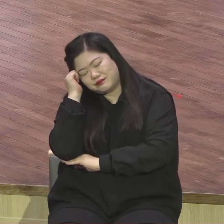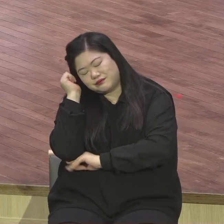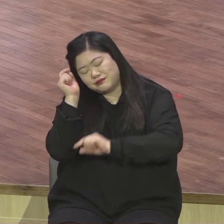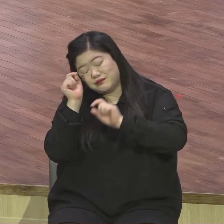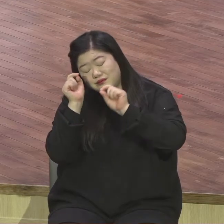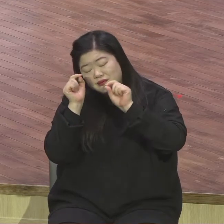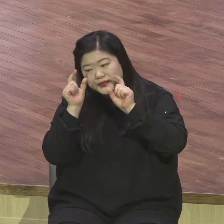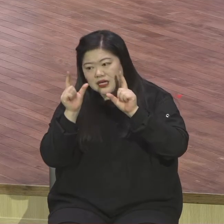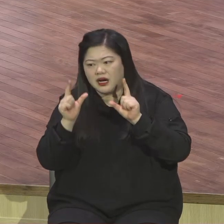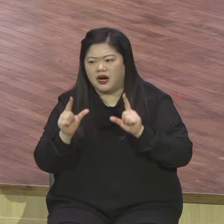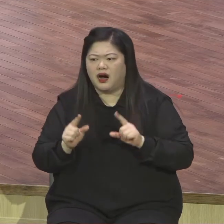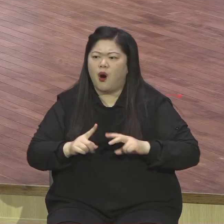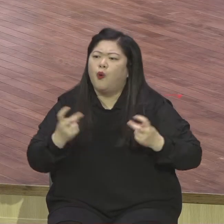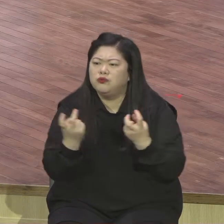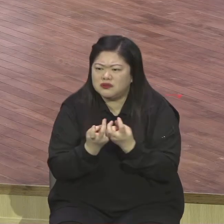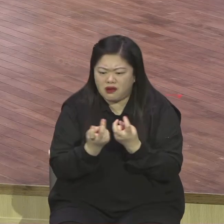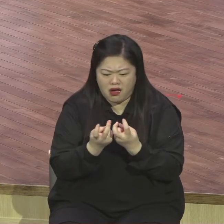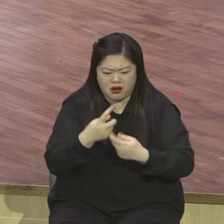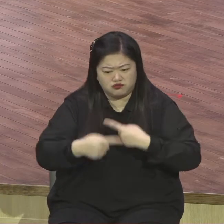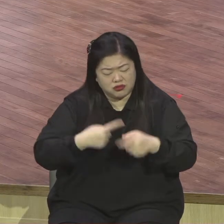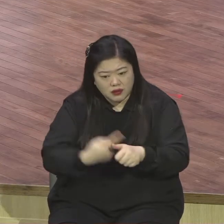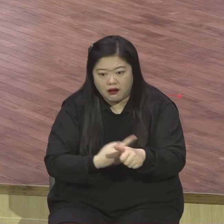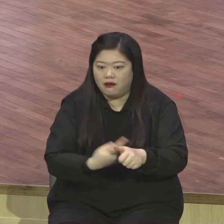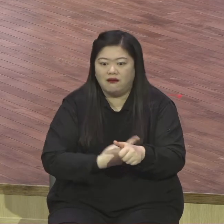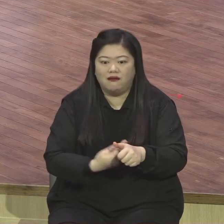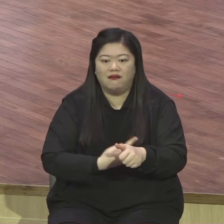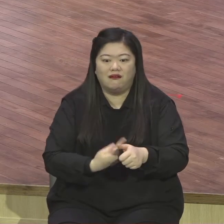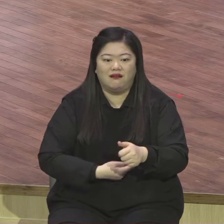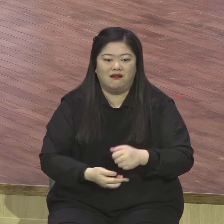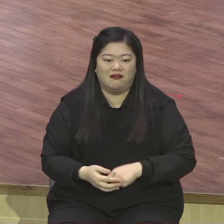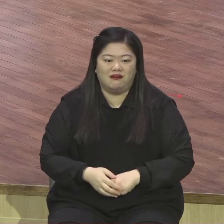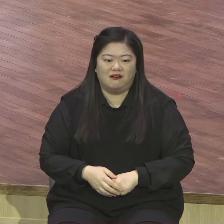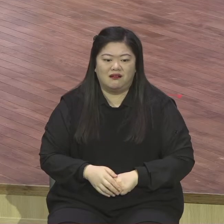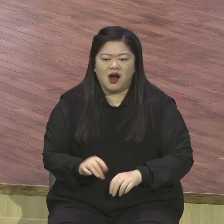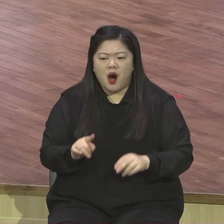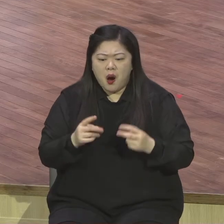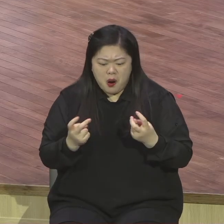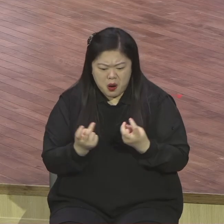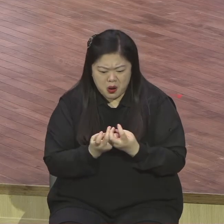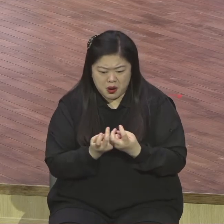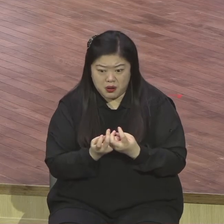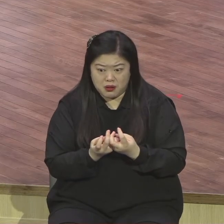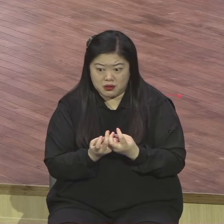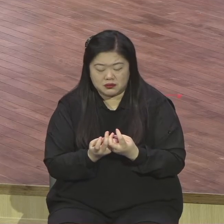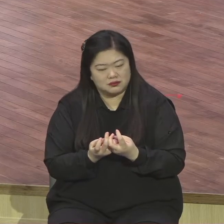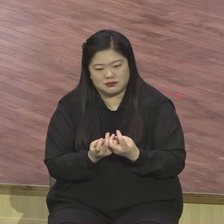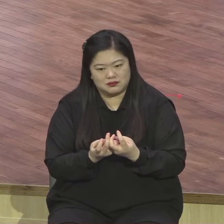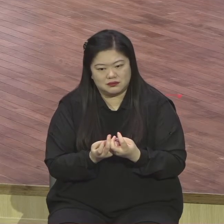입만 벌리면 사단에게 당하고 있는 거예요. 절대 두려움은 하나님 앞에 없는 거예요.